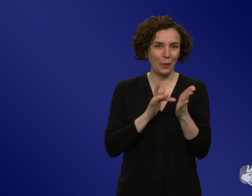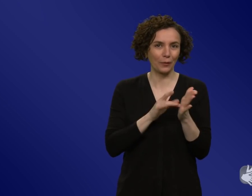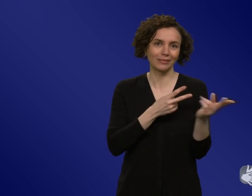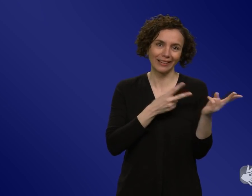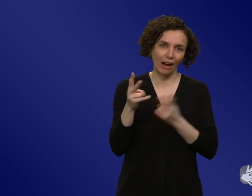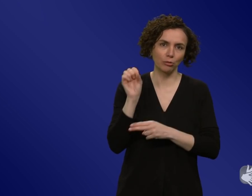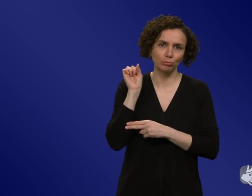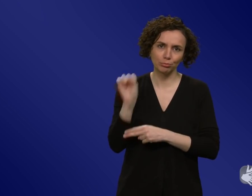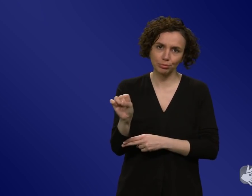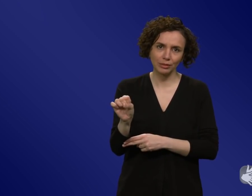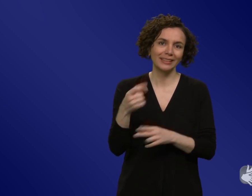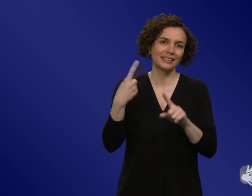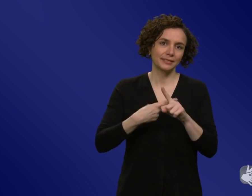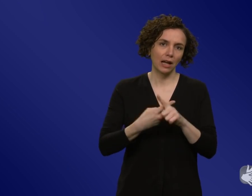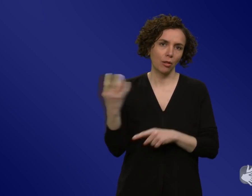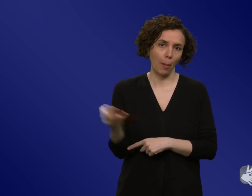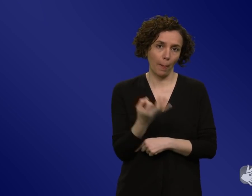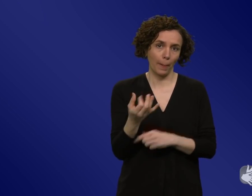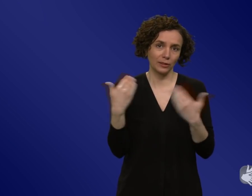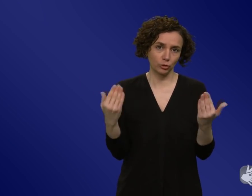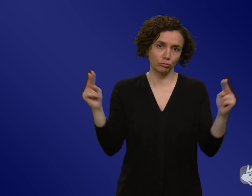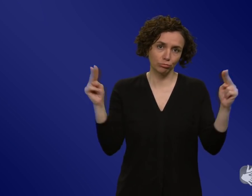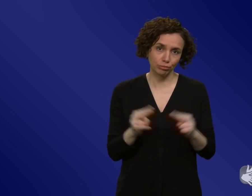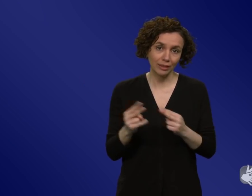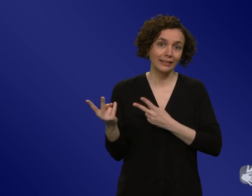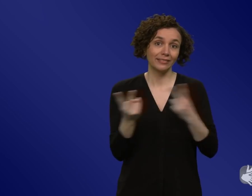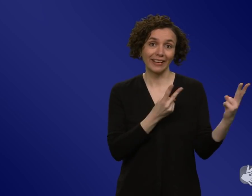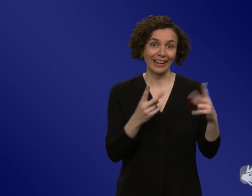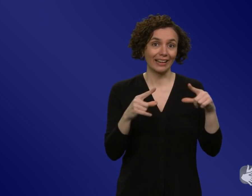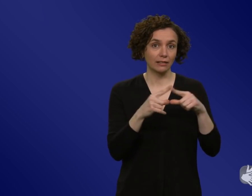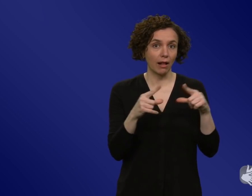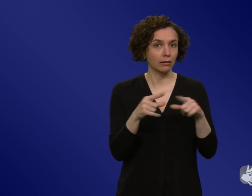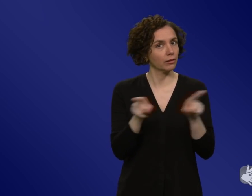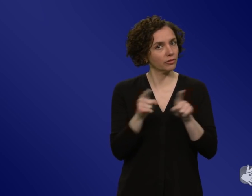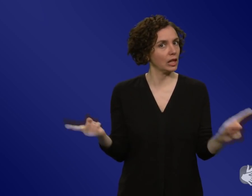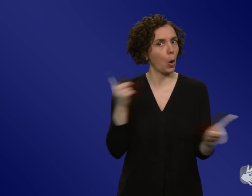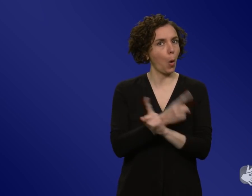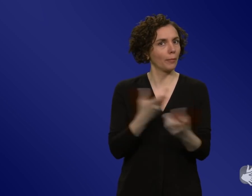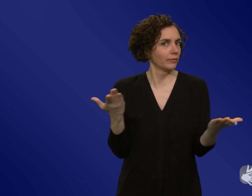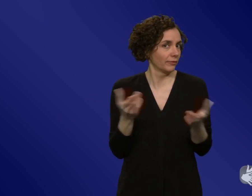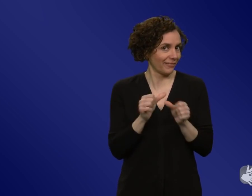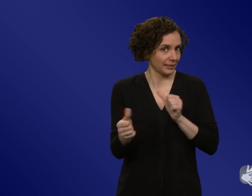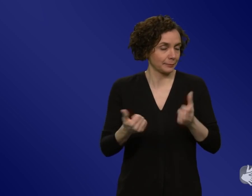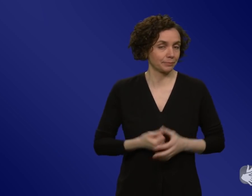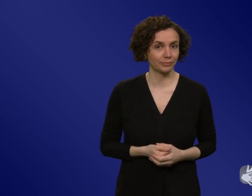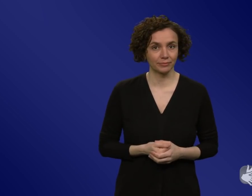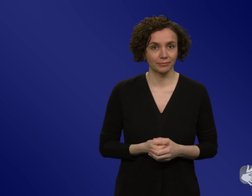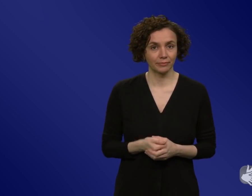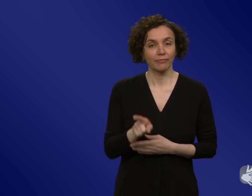Also da sehen wir wirklich, dass sich das im Prinzip umgekehrt hat. Und das führt auch letztendlich dazu, dass trotz dieser wirklich hohen